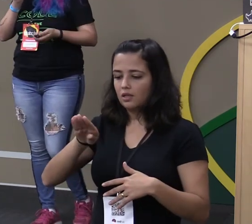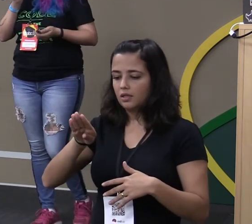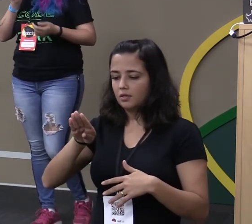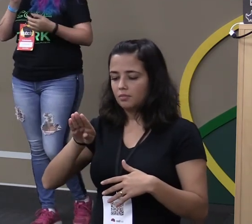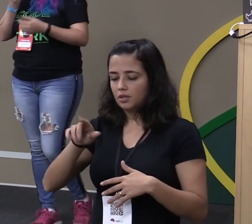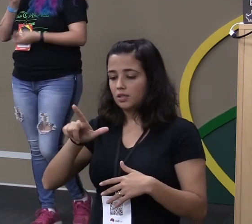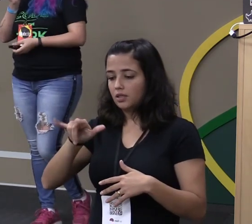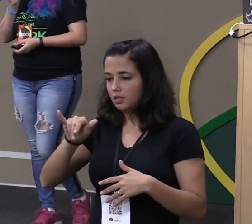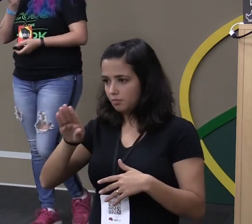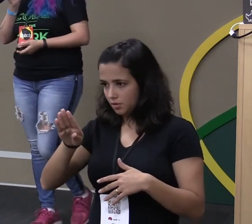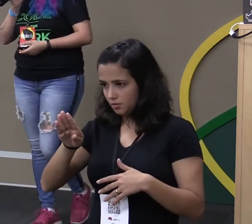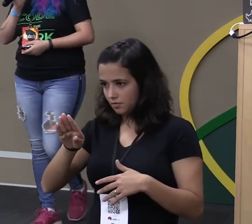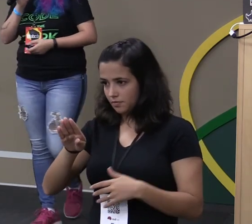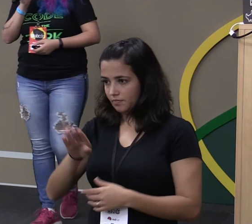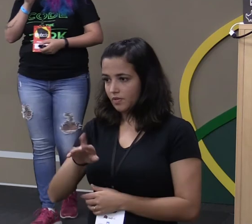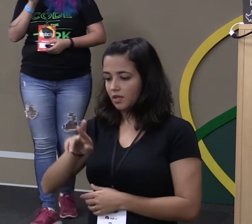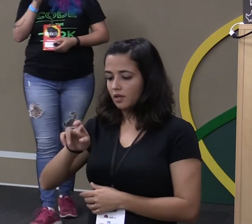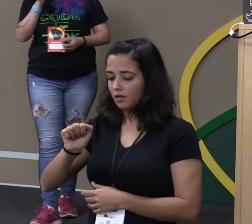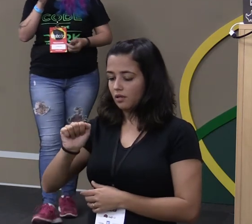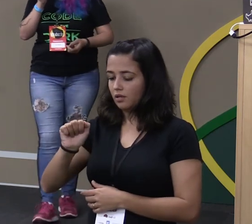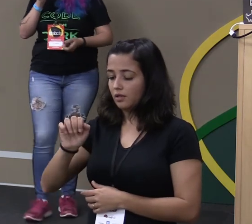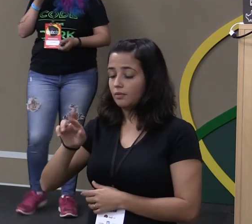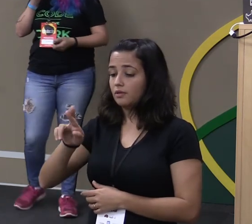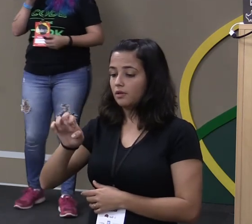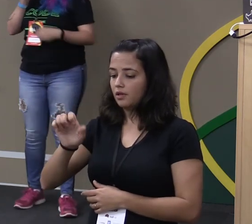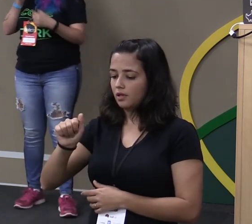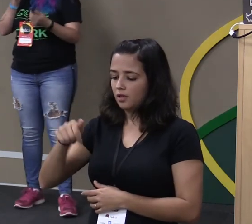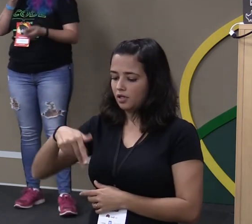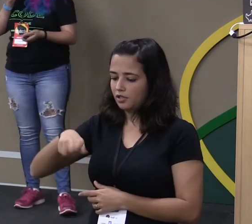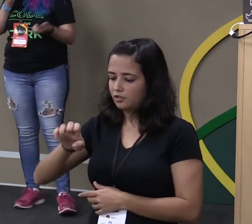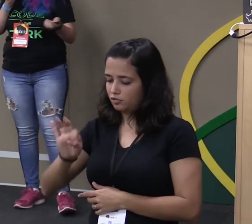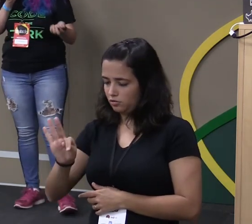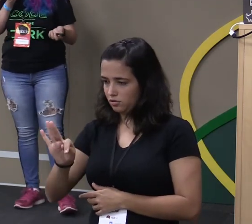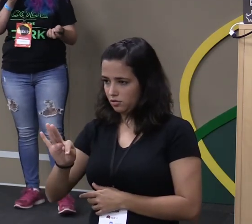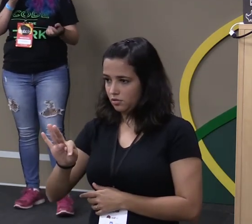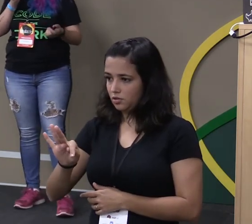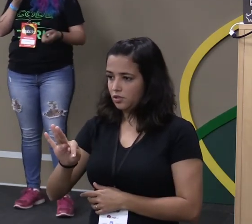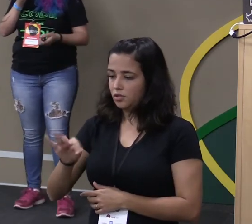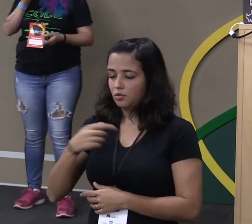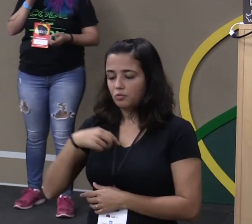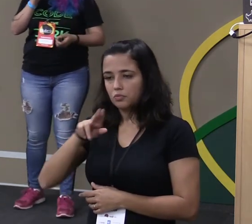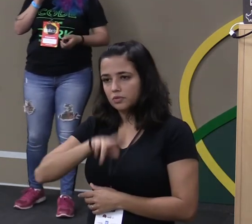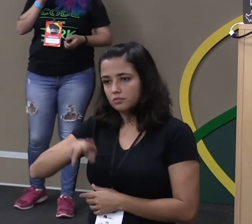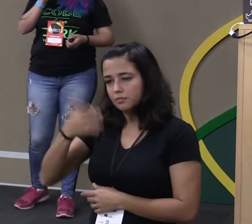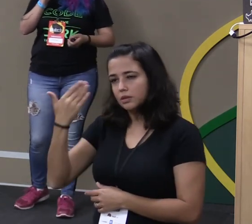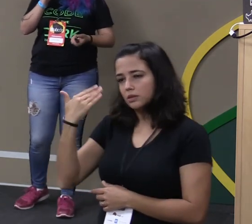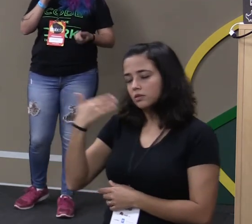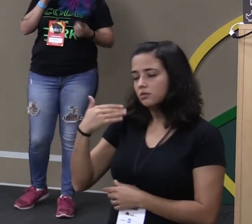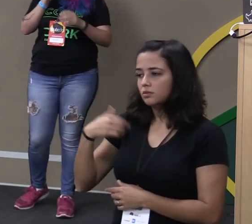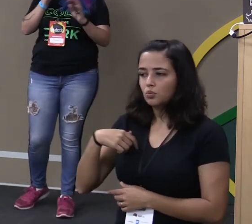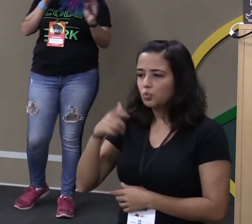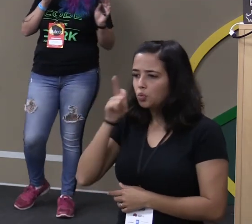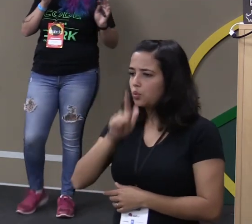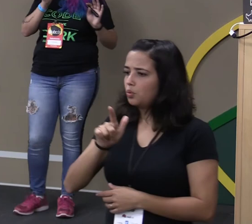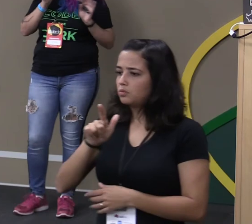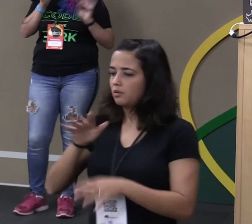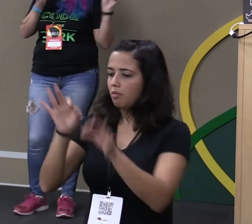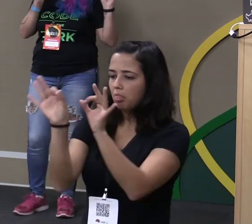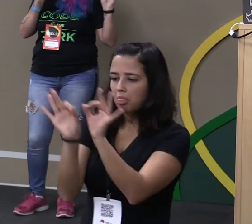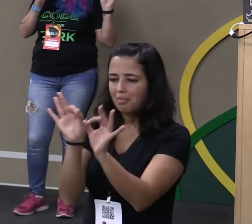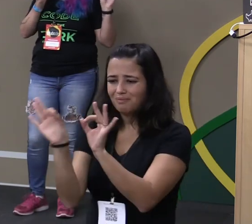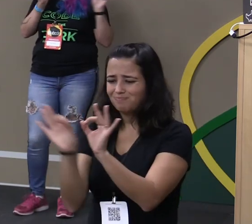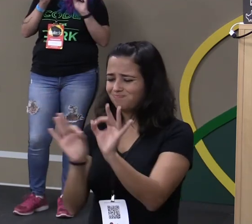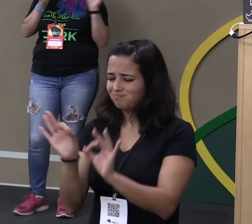componentes do React Material UI React se eu não me engano e eu não consegui estilizar aquilo